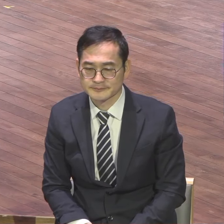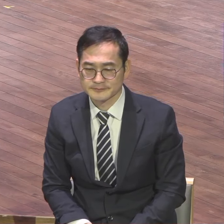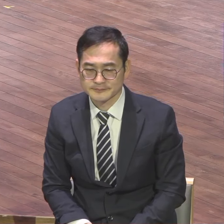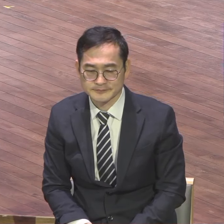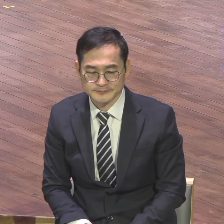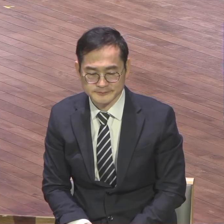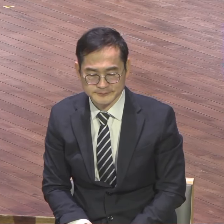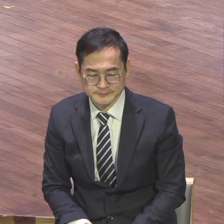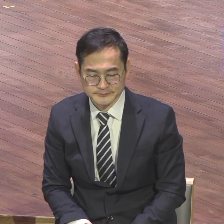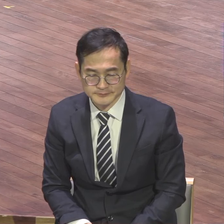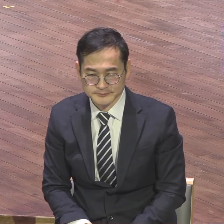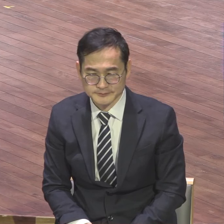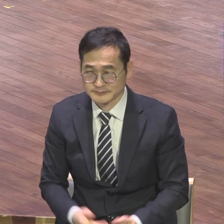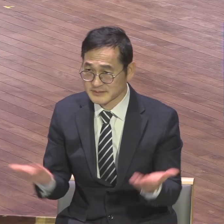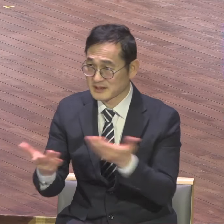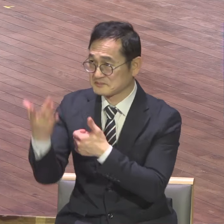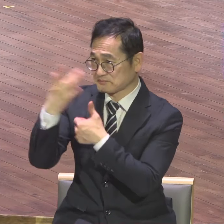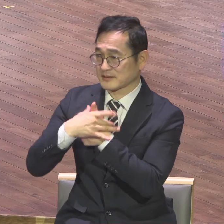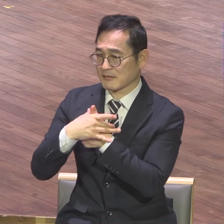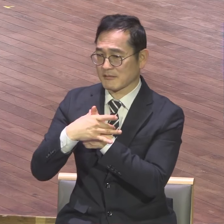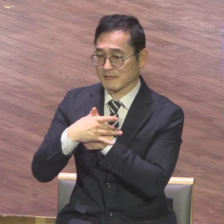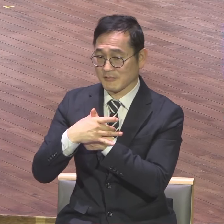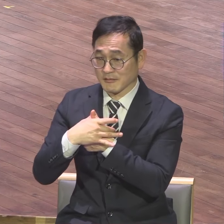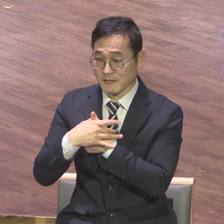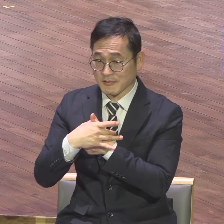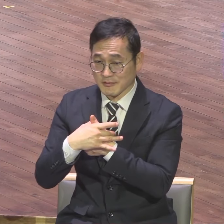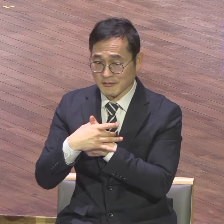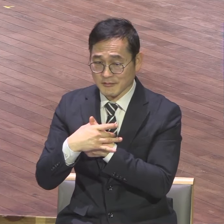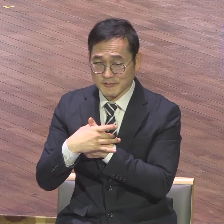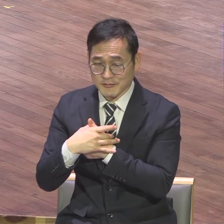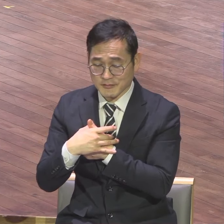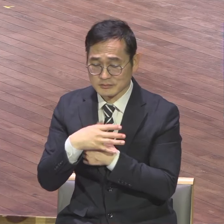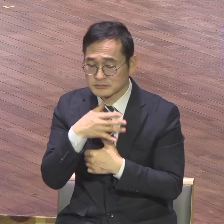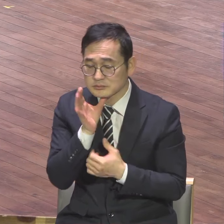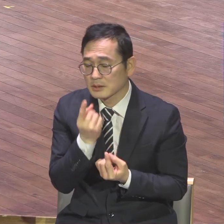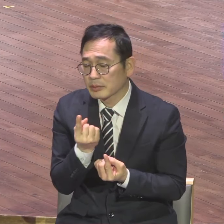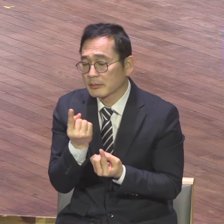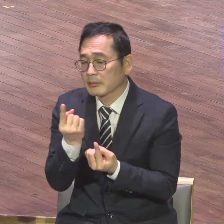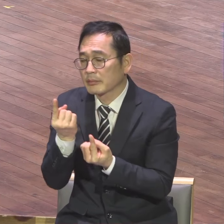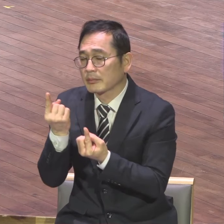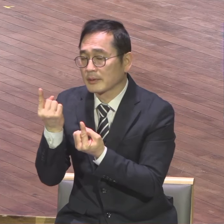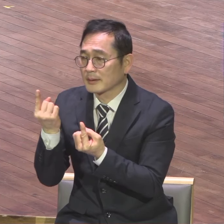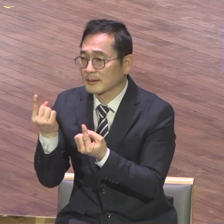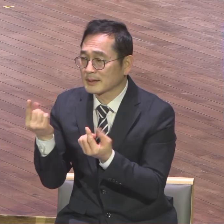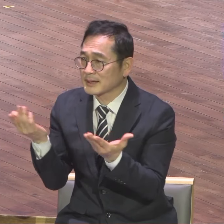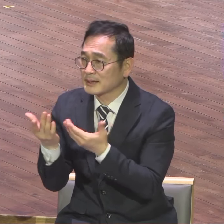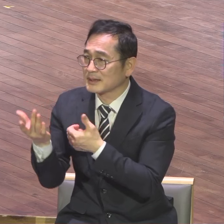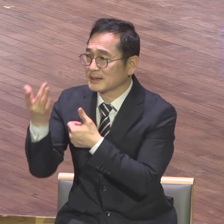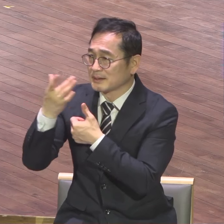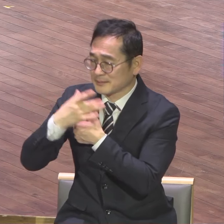직분을 맡아서 나이가 들면요 나이가 들면 그렇게 직분이 없어지는